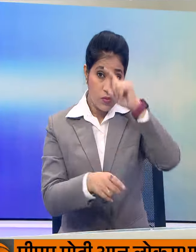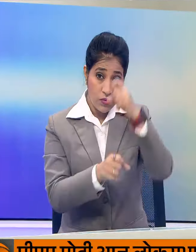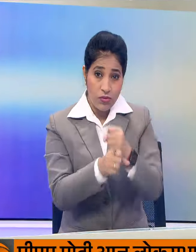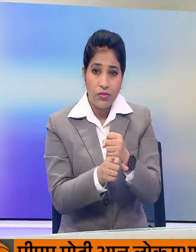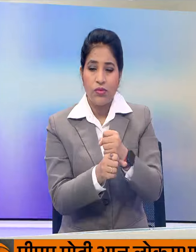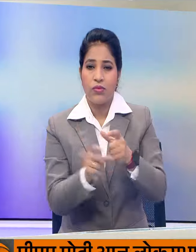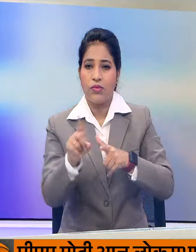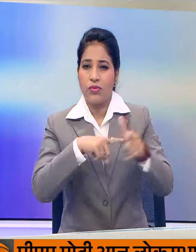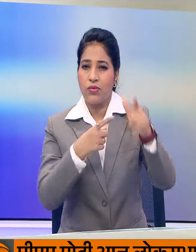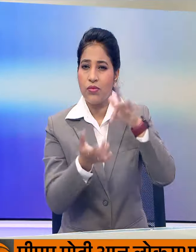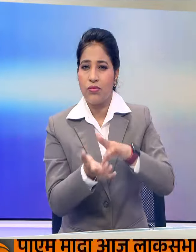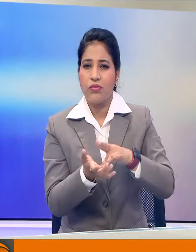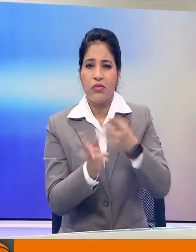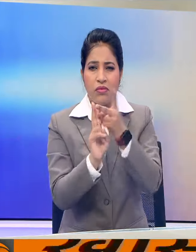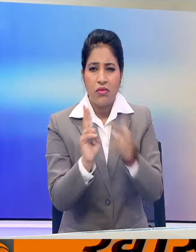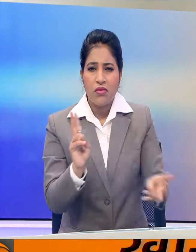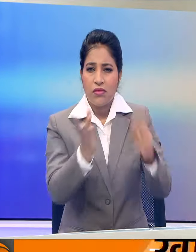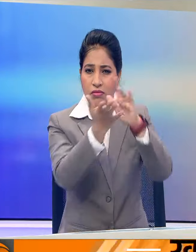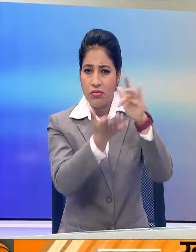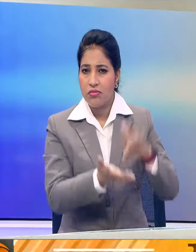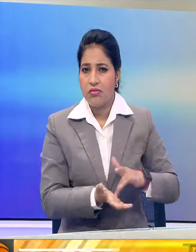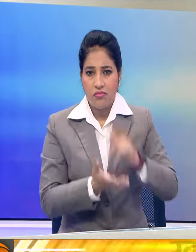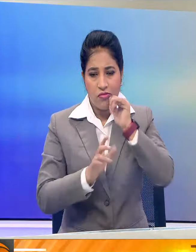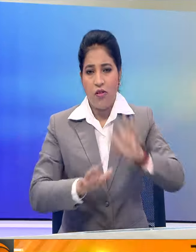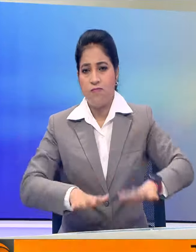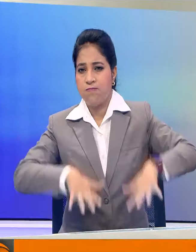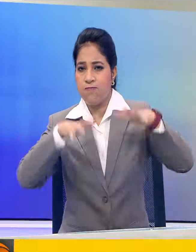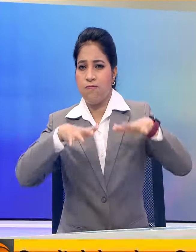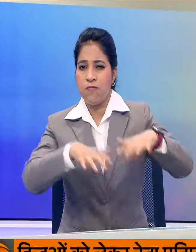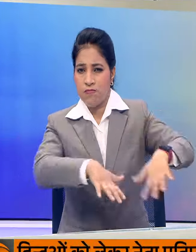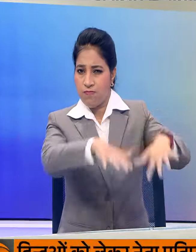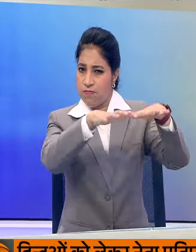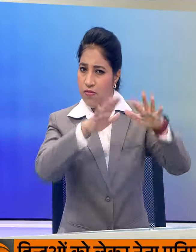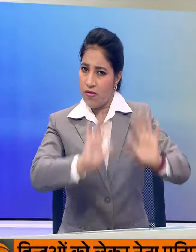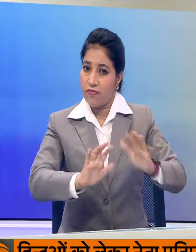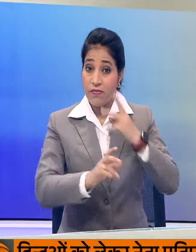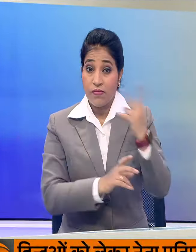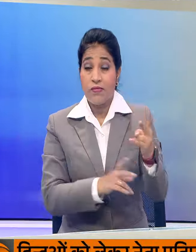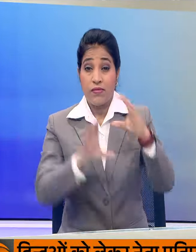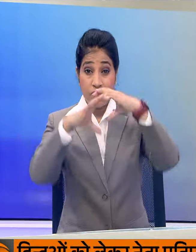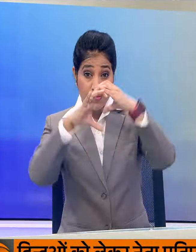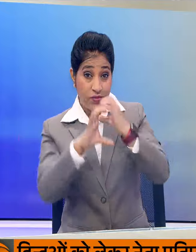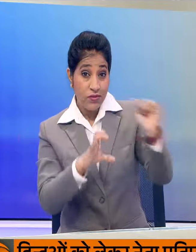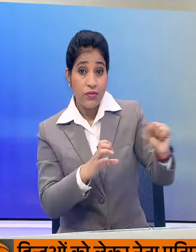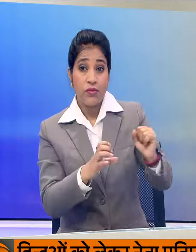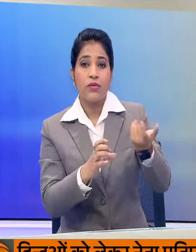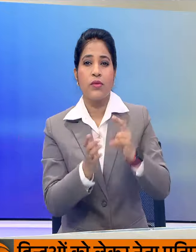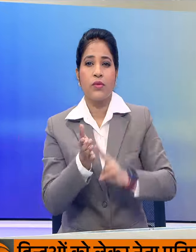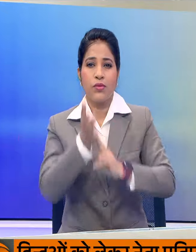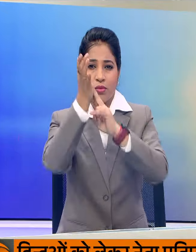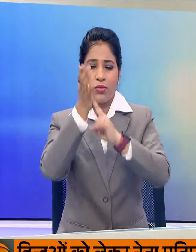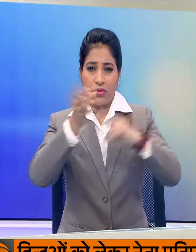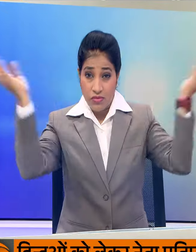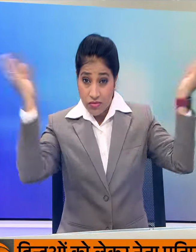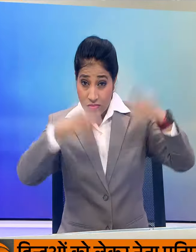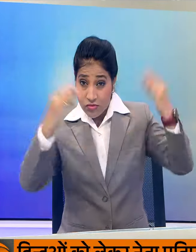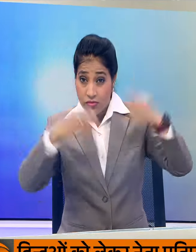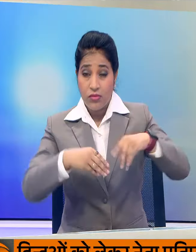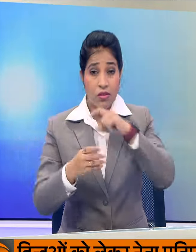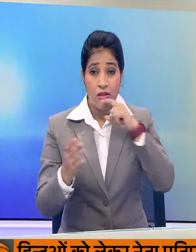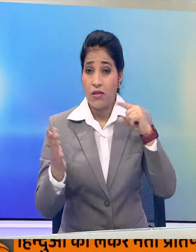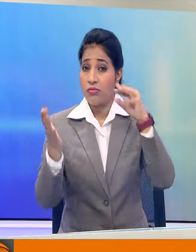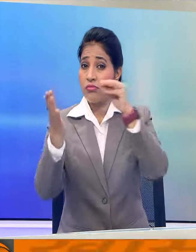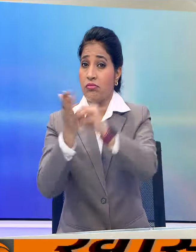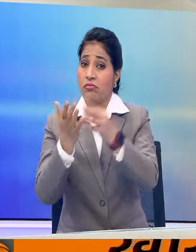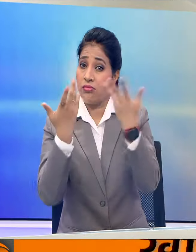गुजरात में जुनागड के विबिन हिस्सों में जल जमाव देखा गया मौसम इभाग ने पूर्बोतर में भारी बारिश का रेट